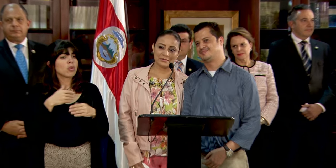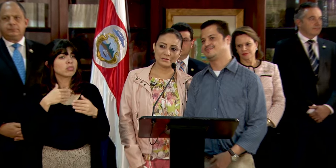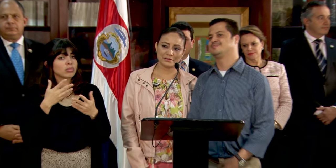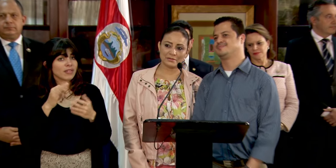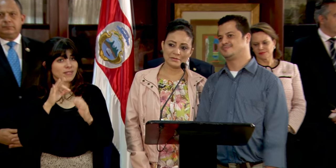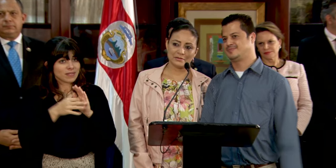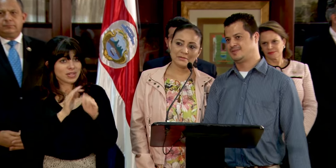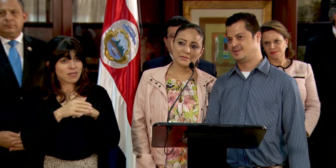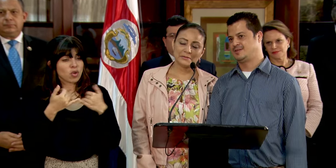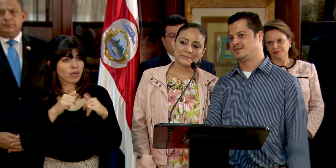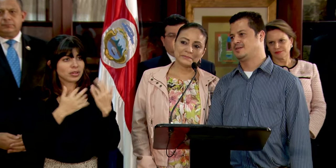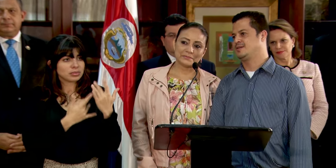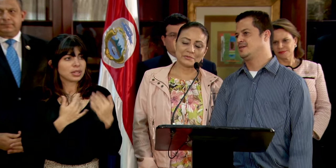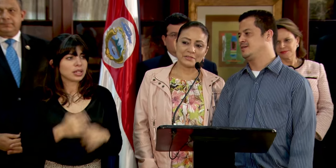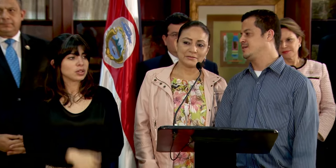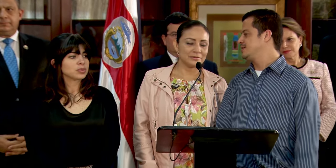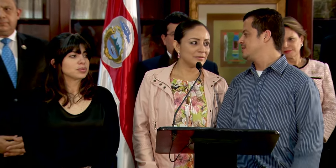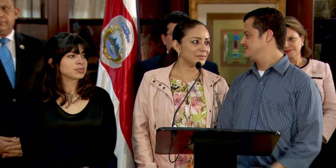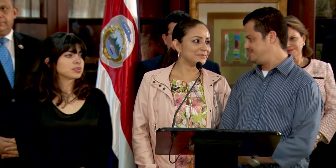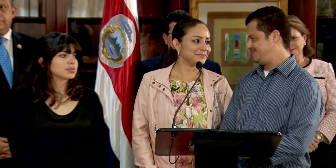fecundación in vitro o todavía están esperándolo?